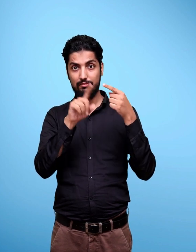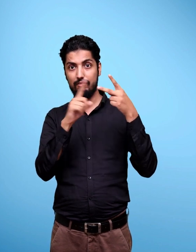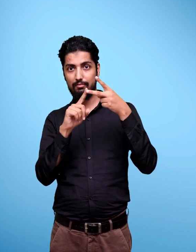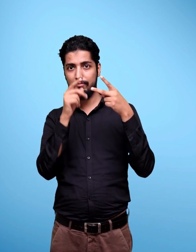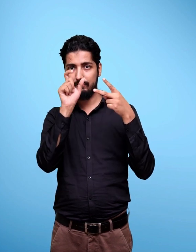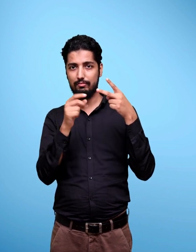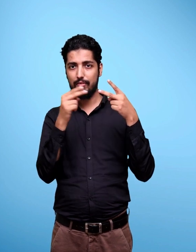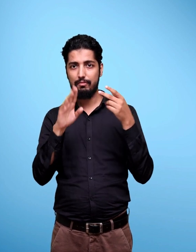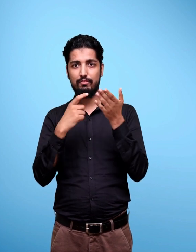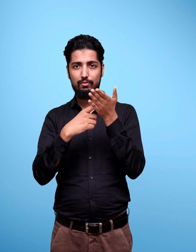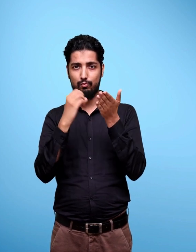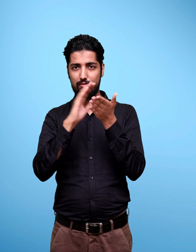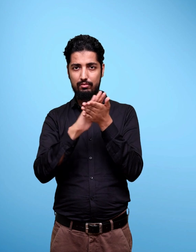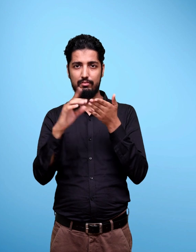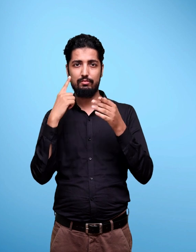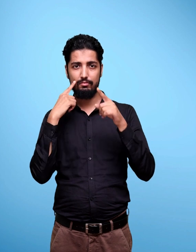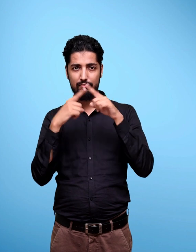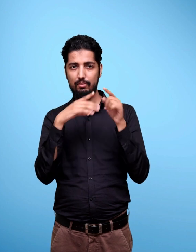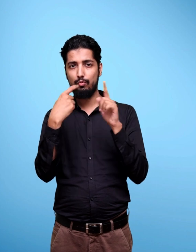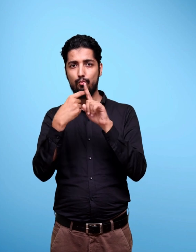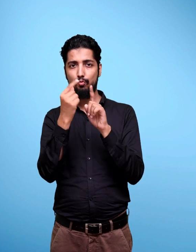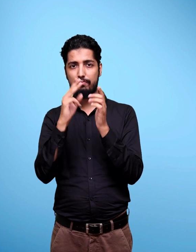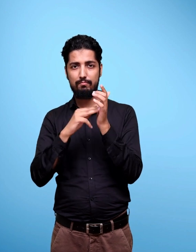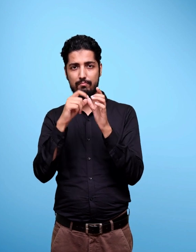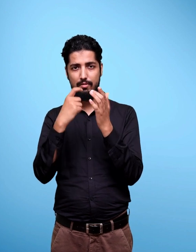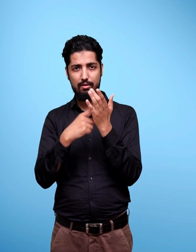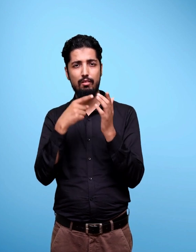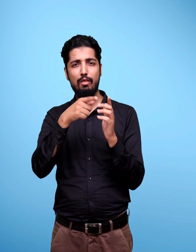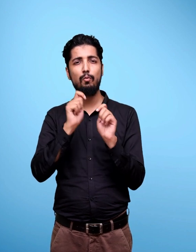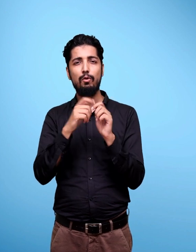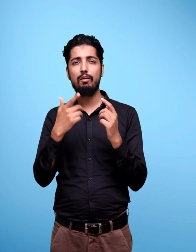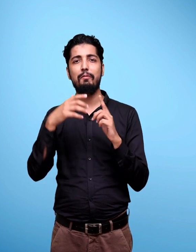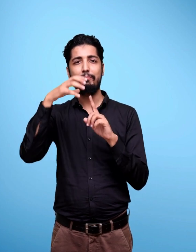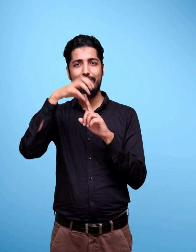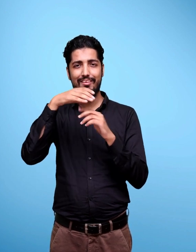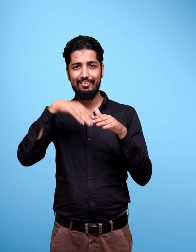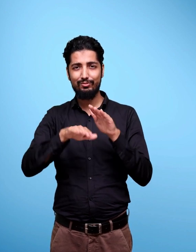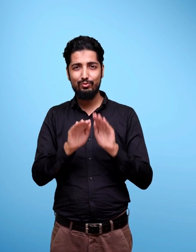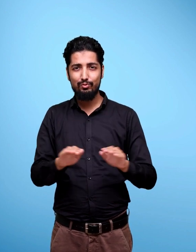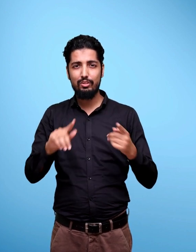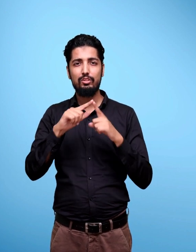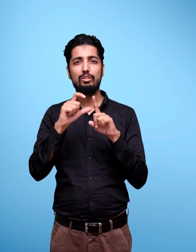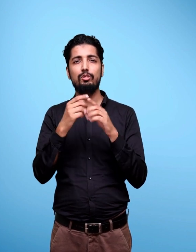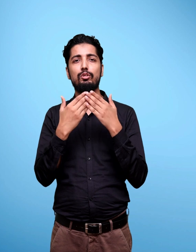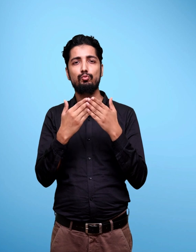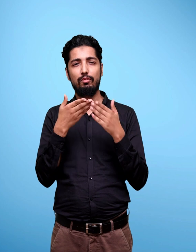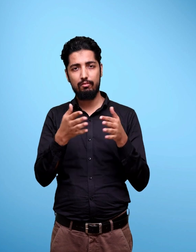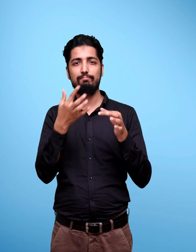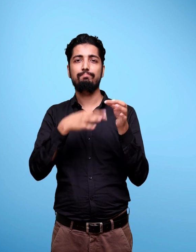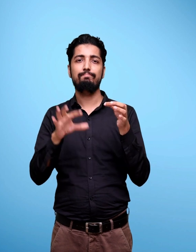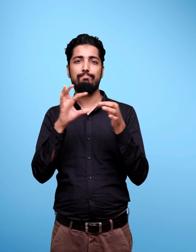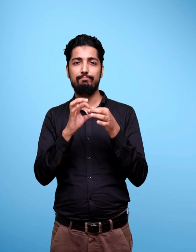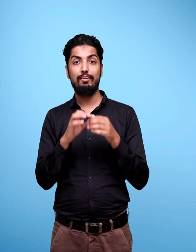Rohit Kumar, Department of Elementary Education, NCERT.